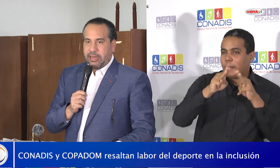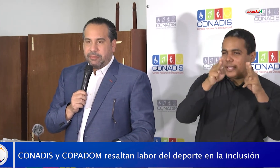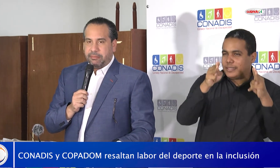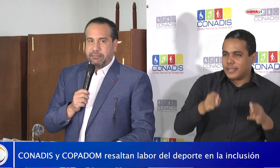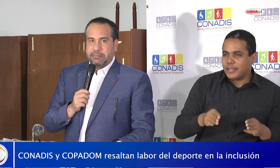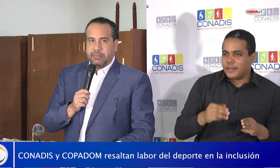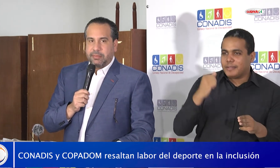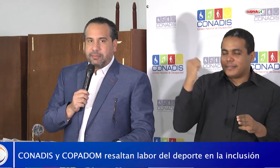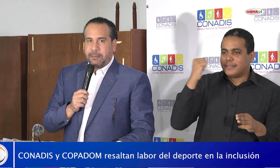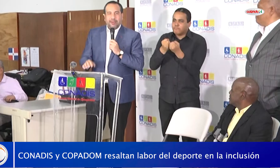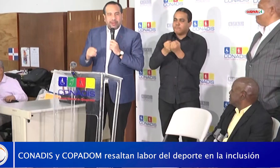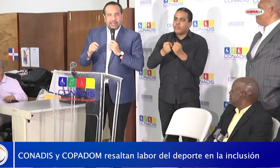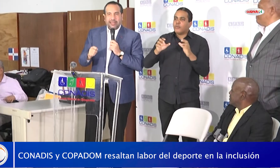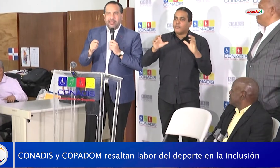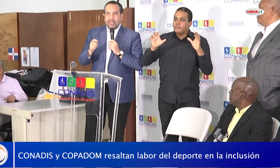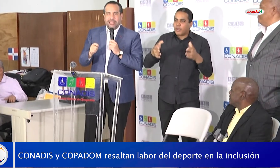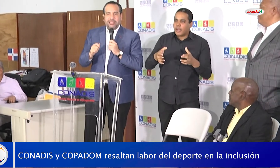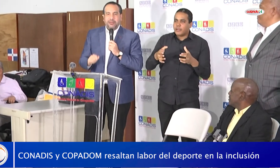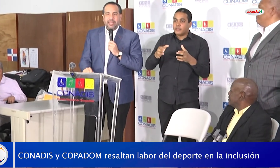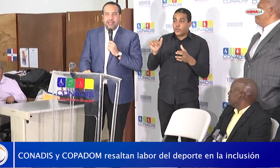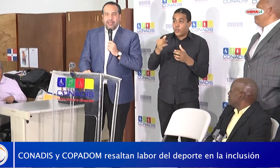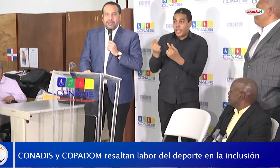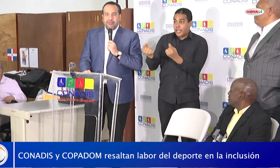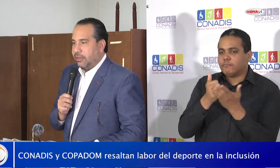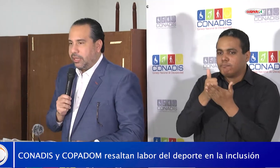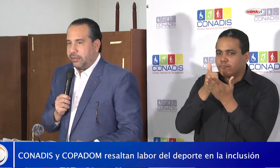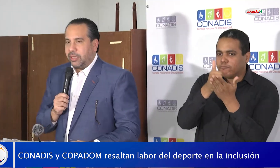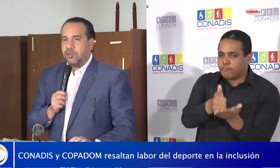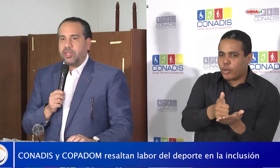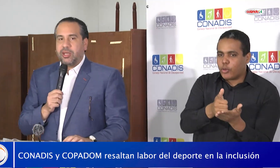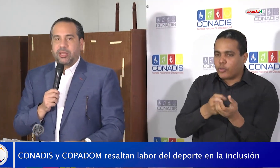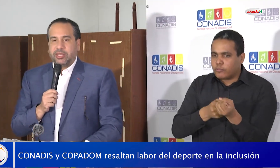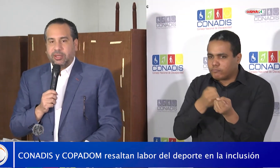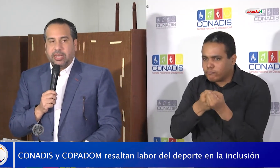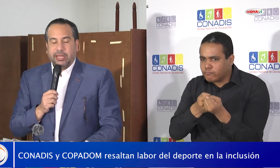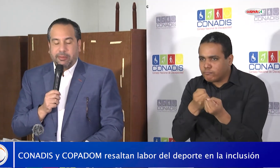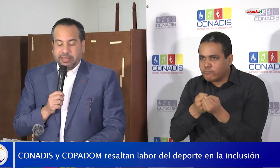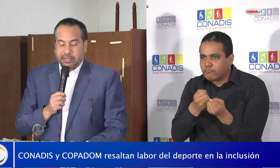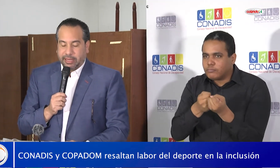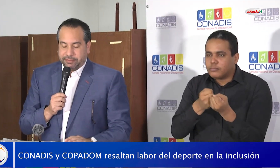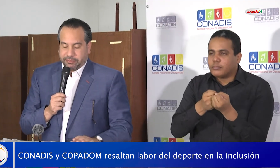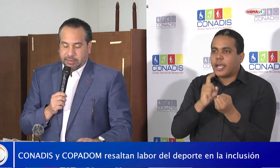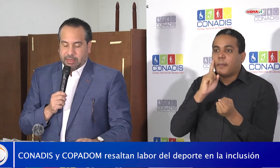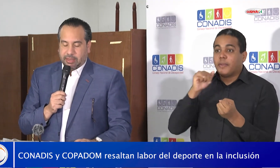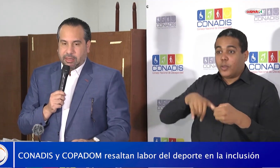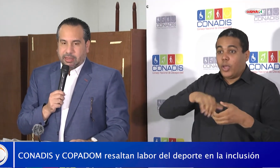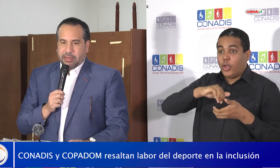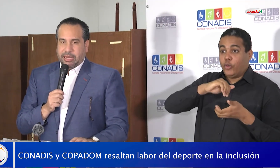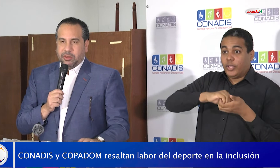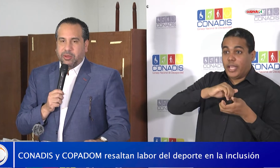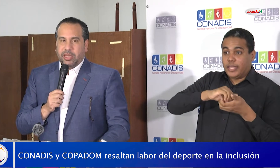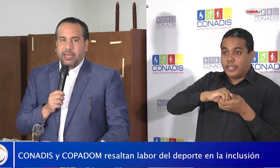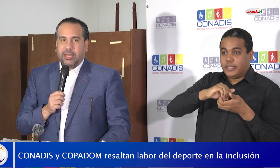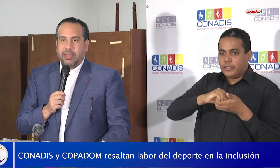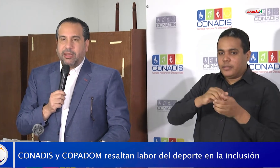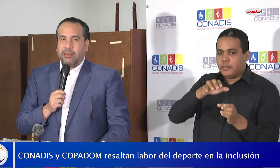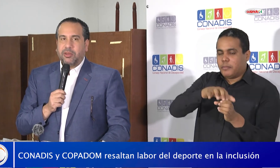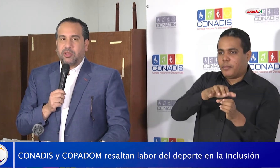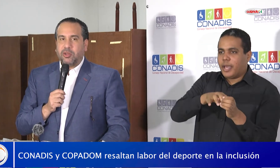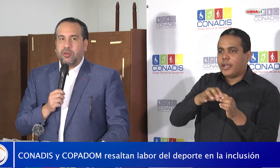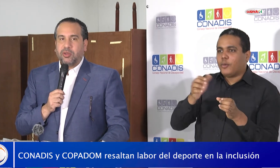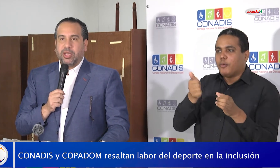sea como la sombrilla de este Consejo Nacional de Discapacidad. Algo que